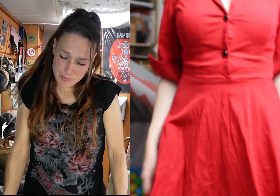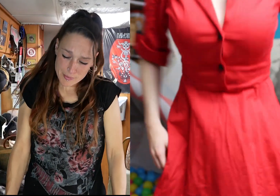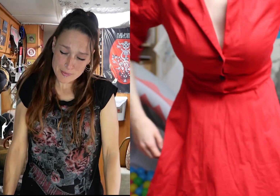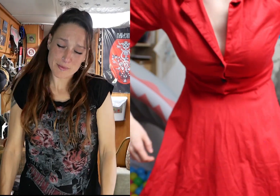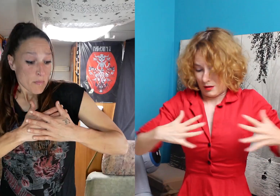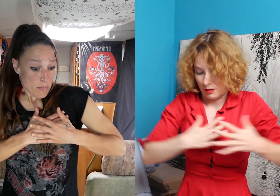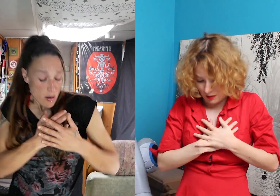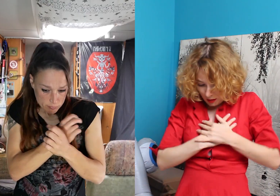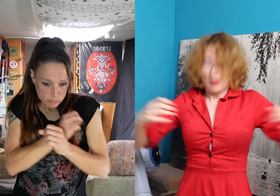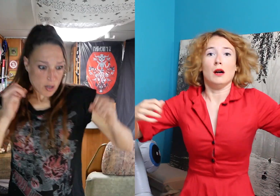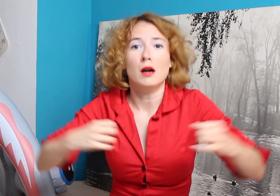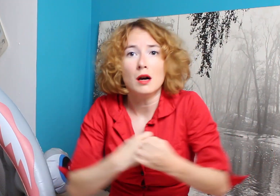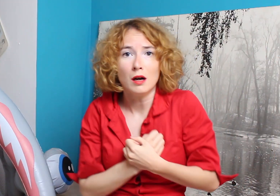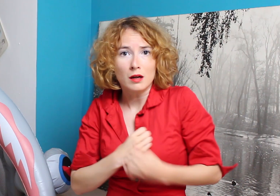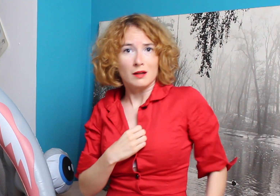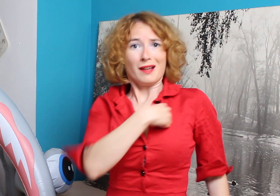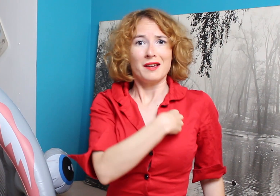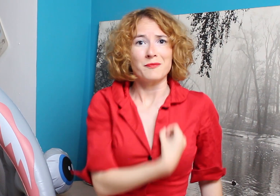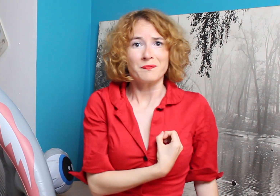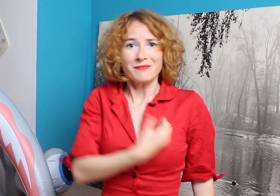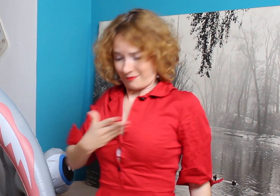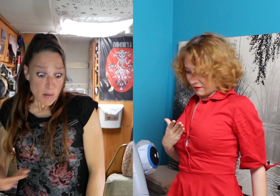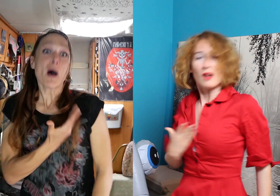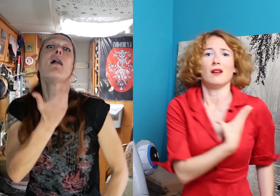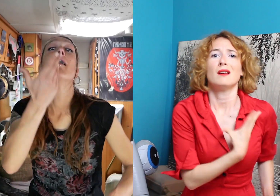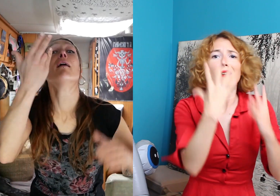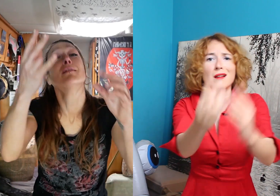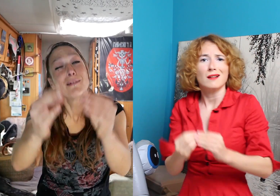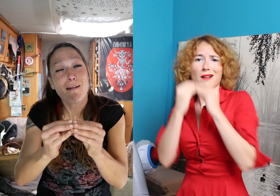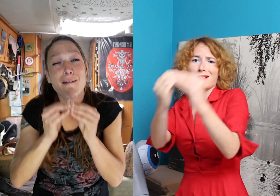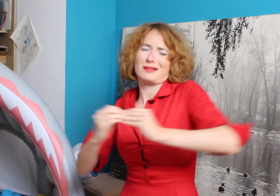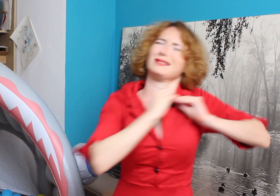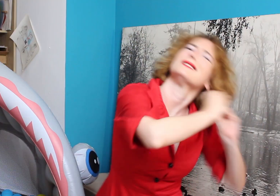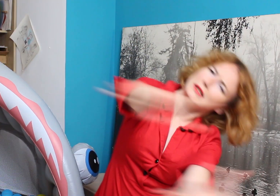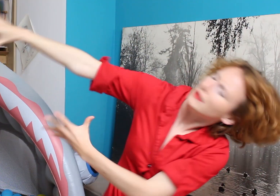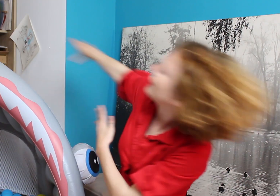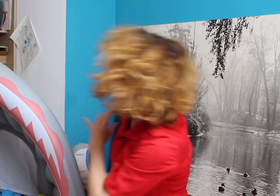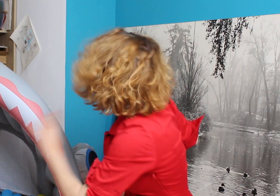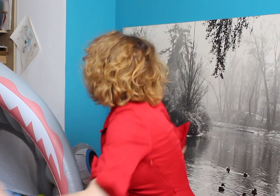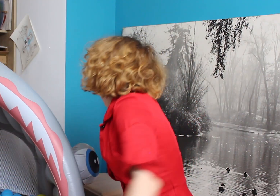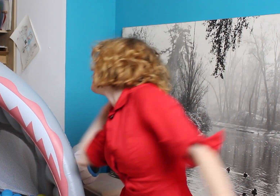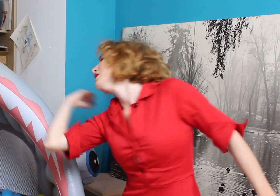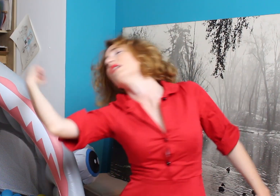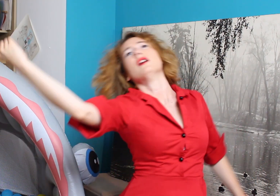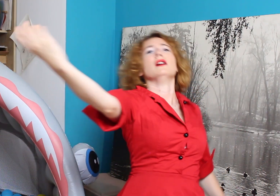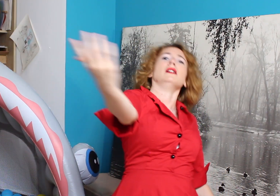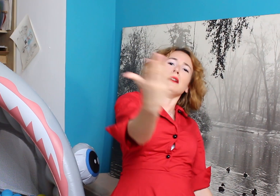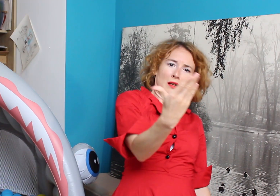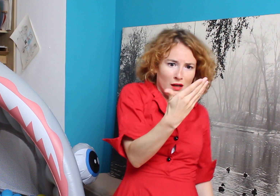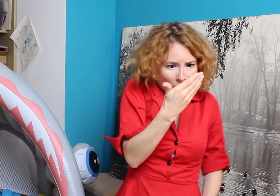Je sens des boumets de bang Agiter mon cœur blessé L'amour comme un boomerang Me revient des jours